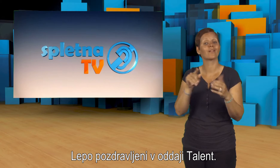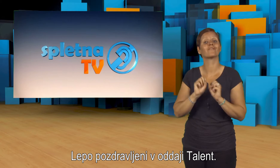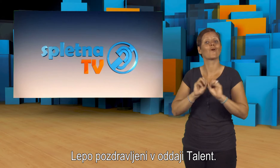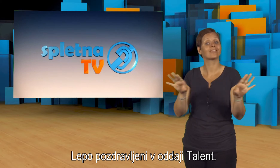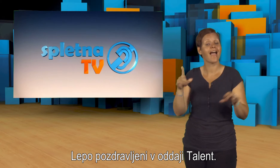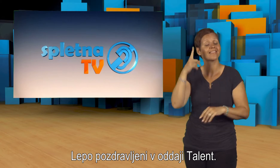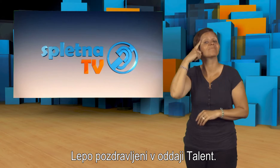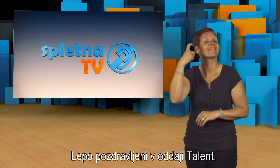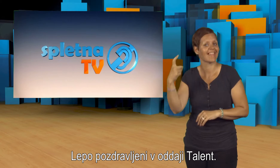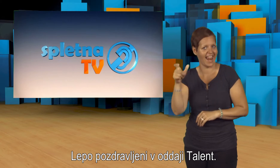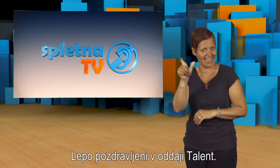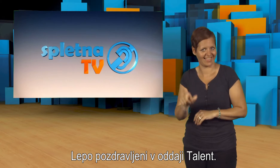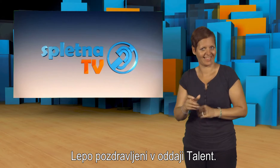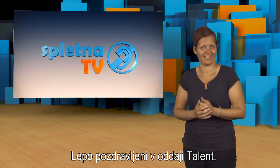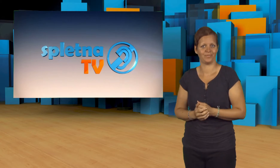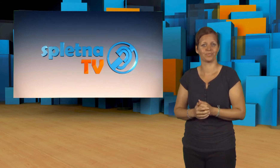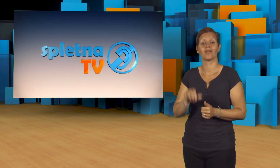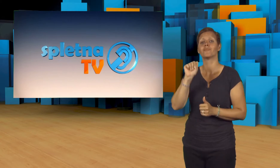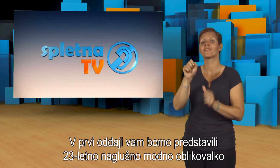Zdravljeni v odaji Talent.